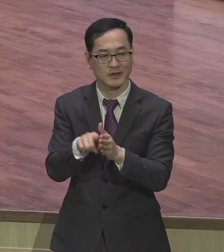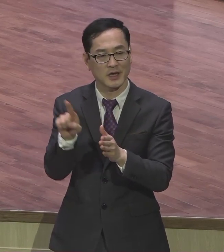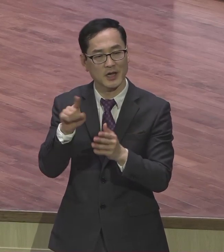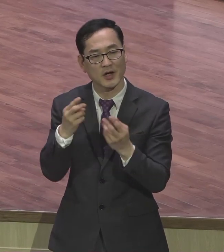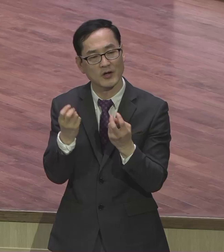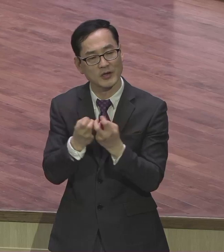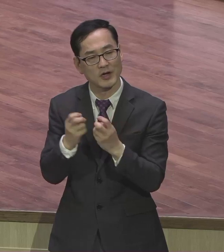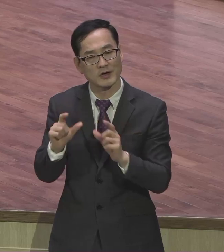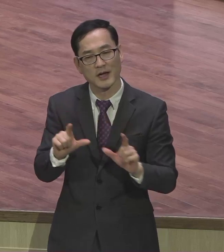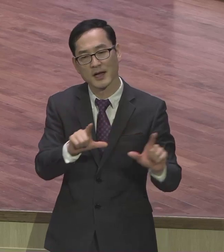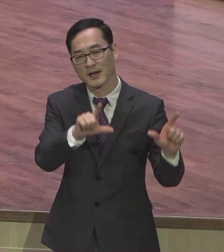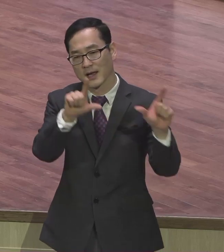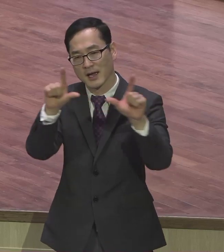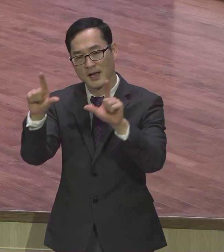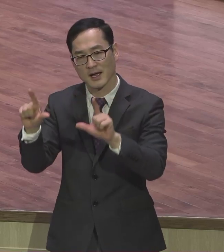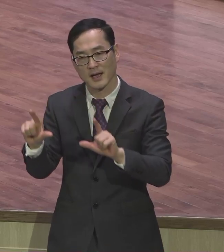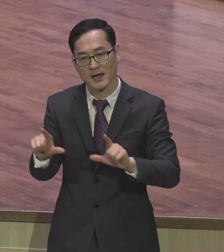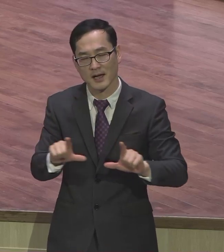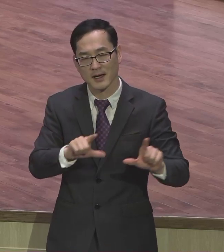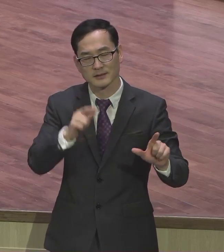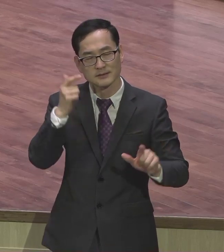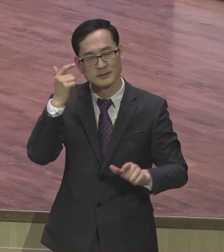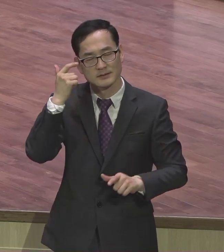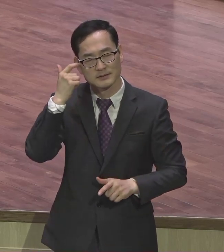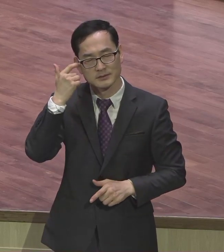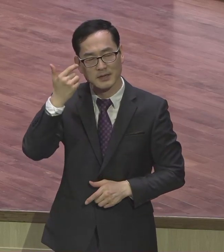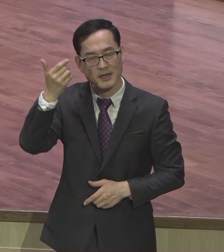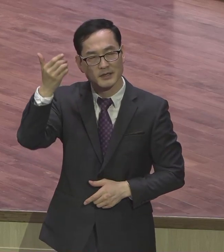살아야 하는지